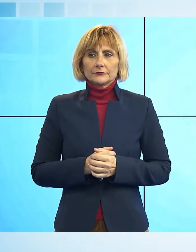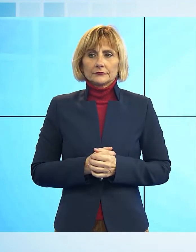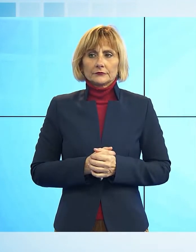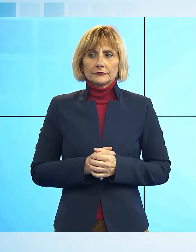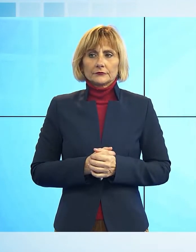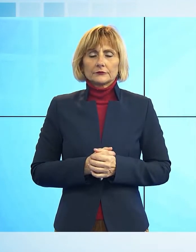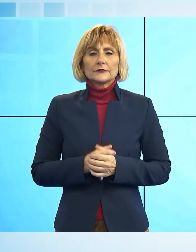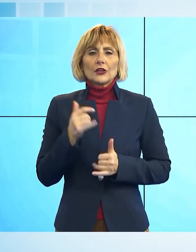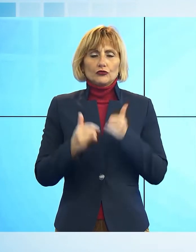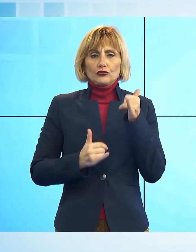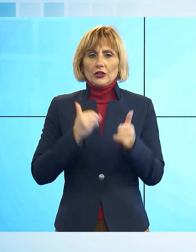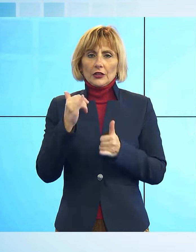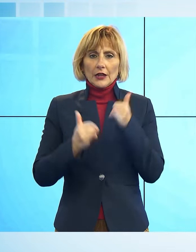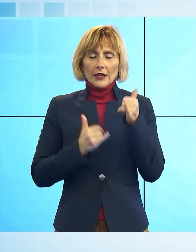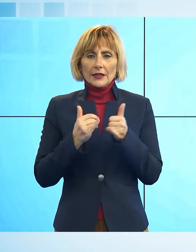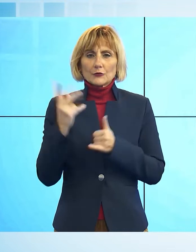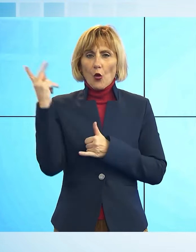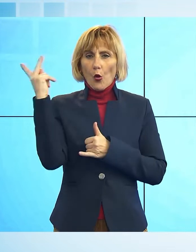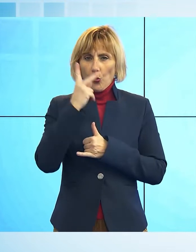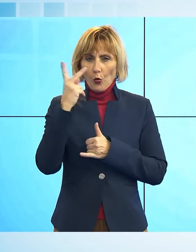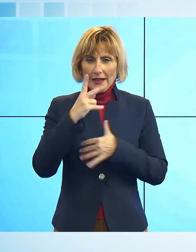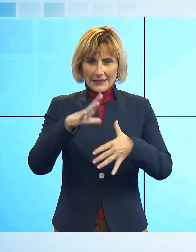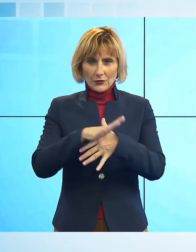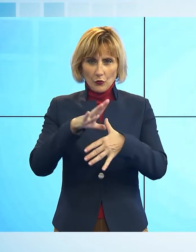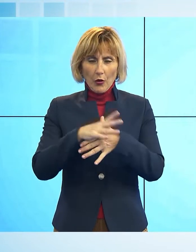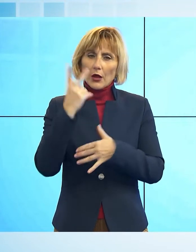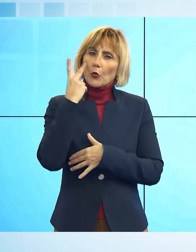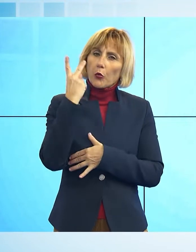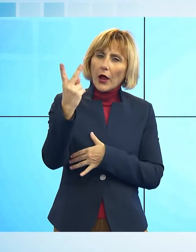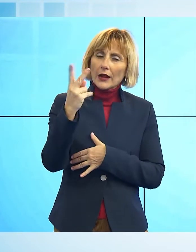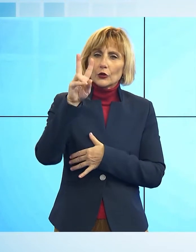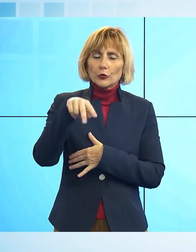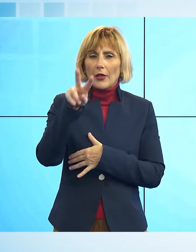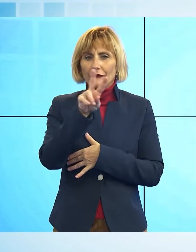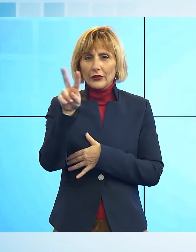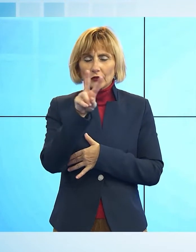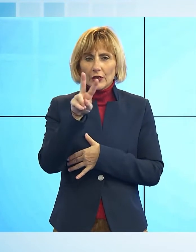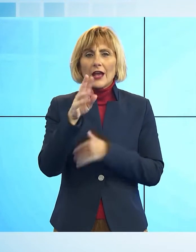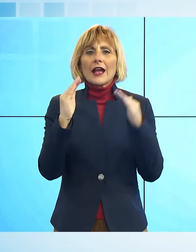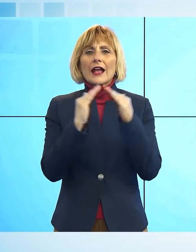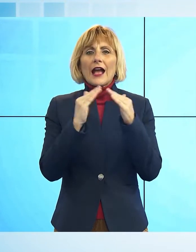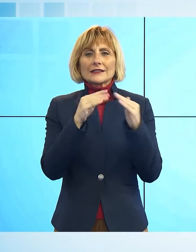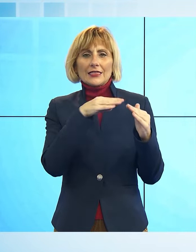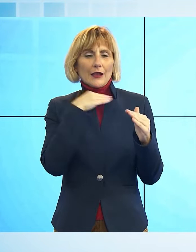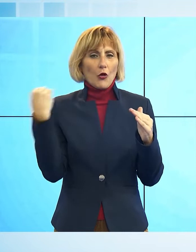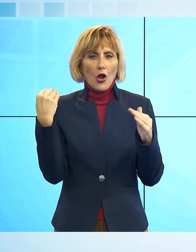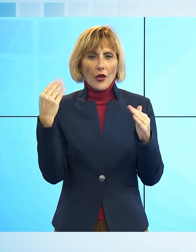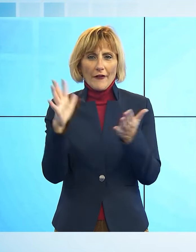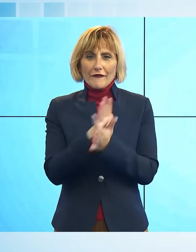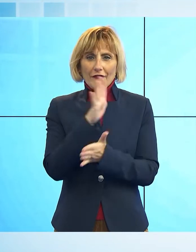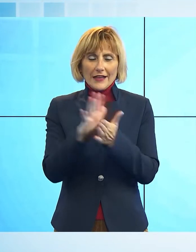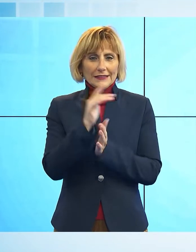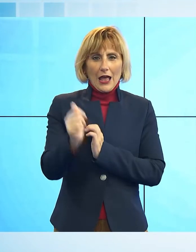Il ciclismo lucchese guarda già al 2022, tradizionale festa annuale alla Casa del Boia con premiazioni delle 37